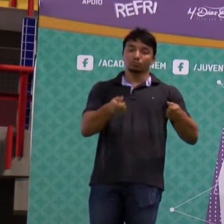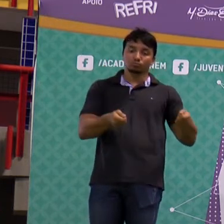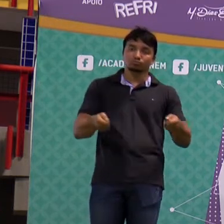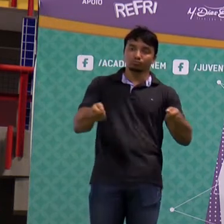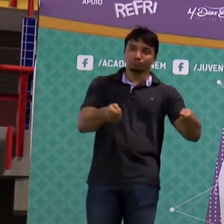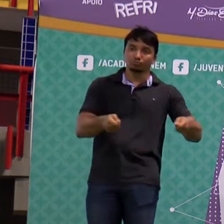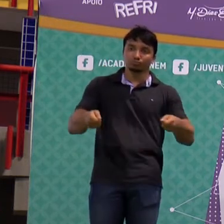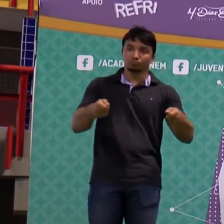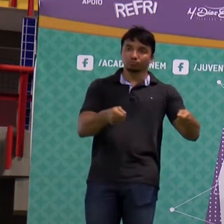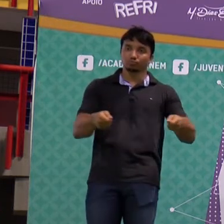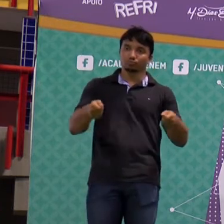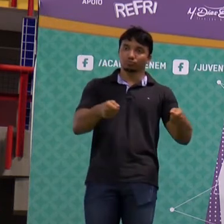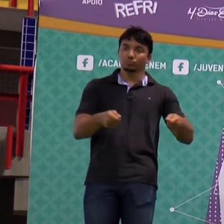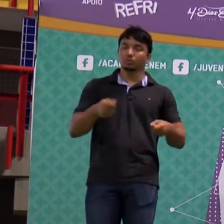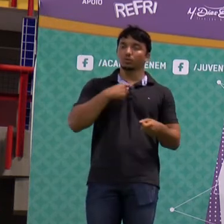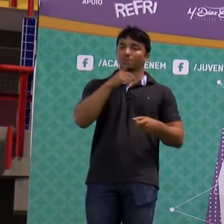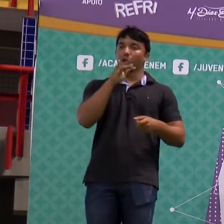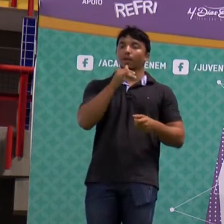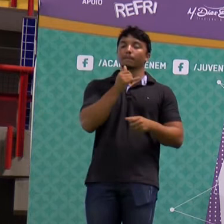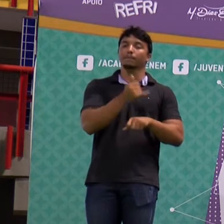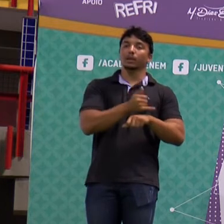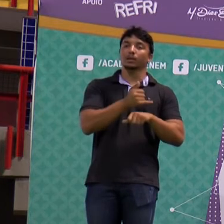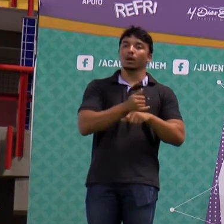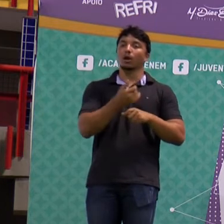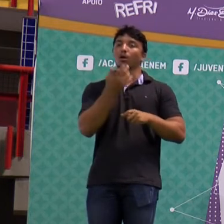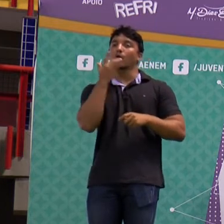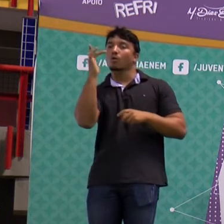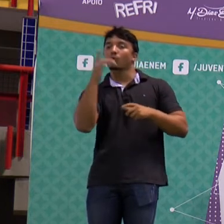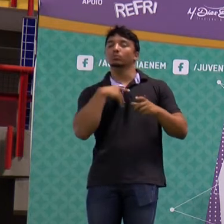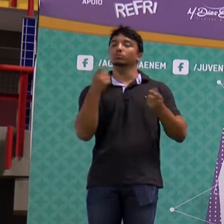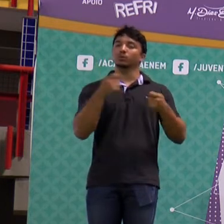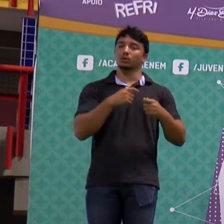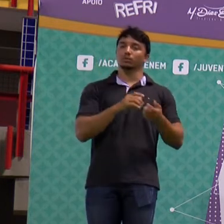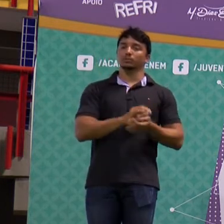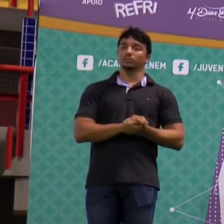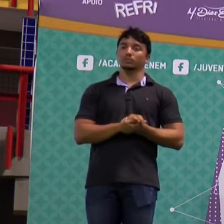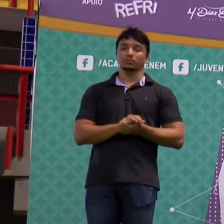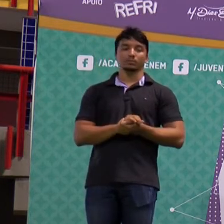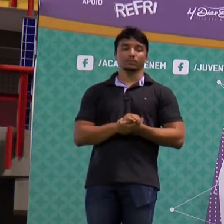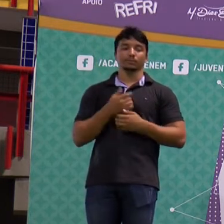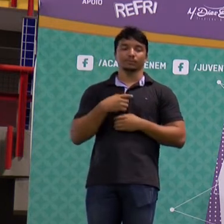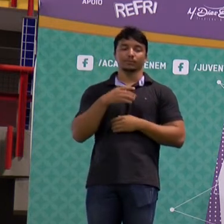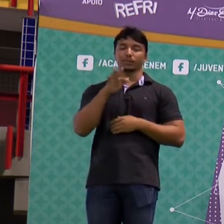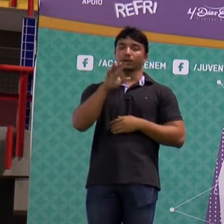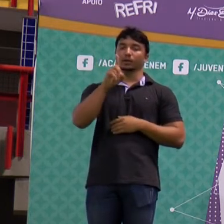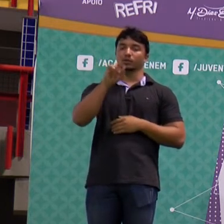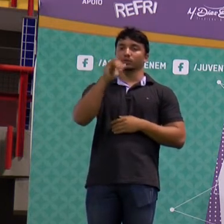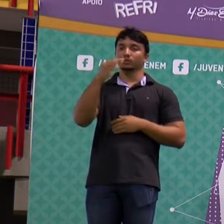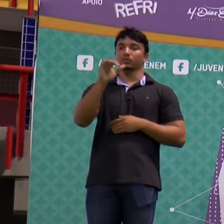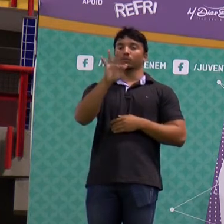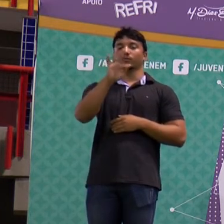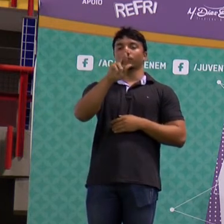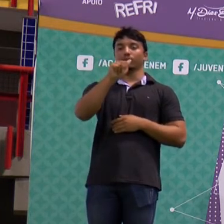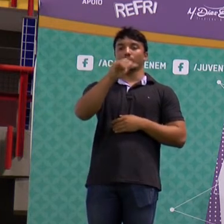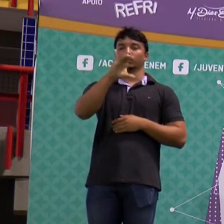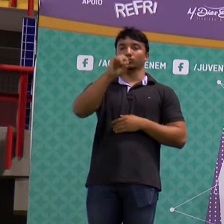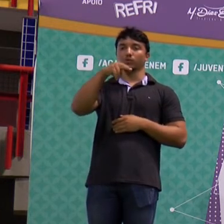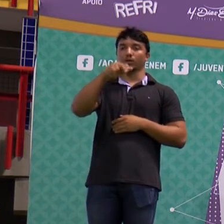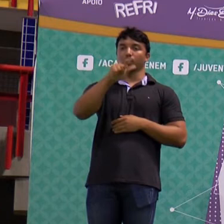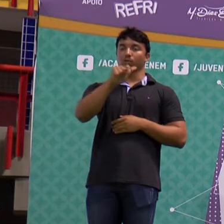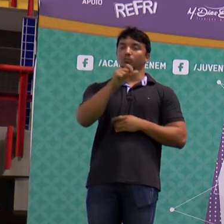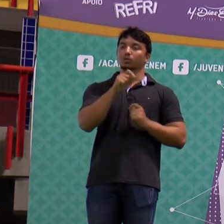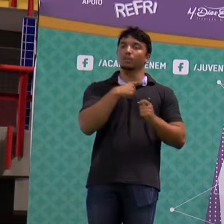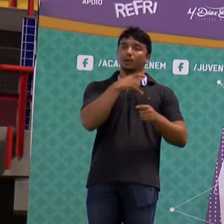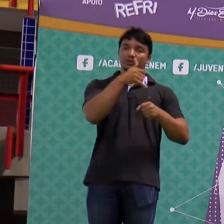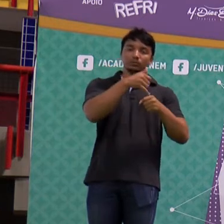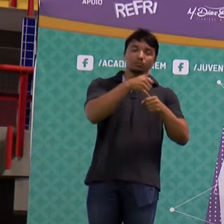separar metais mais leves do ouro. A destilação fracionada é usada para transformar o petróleo nos seus